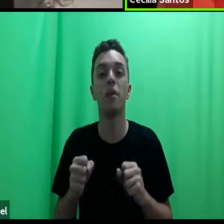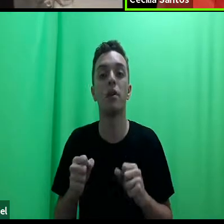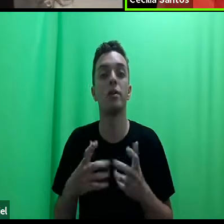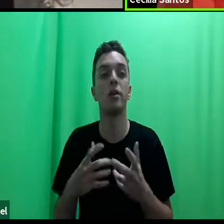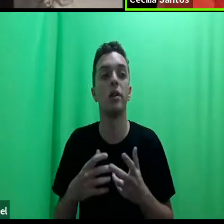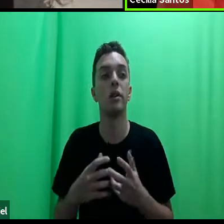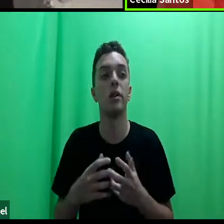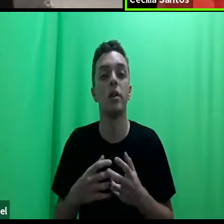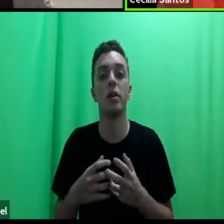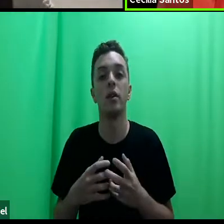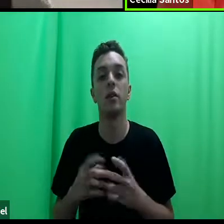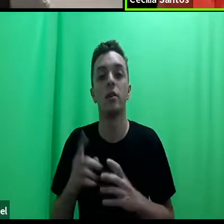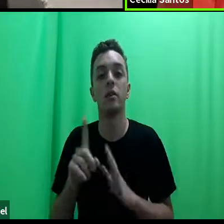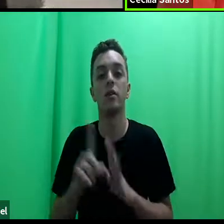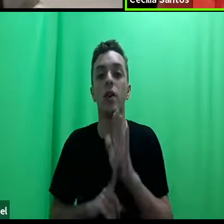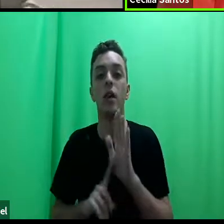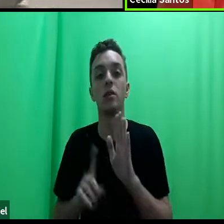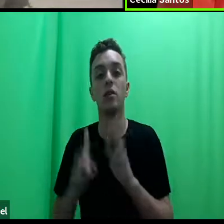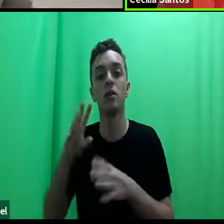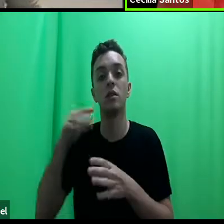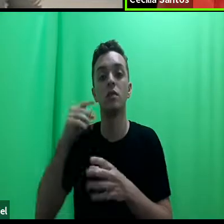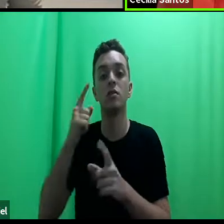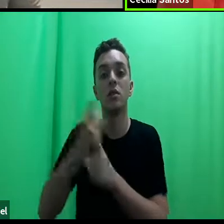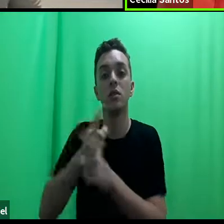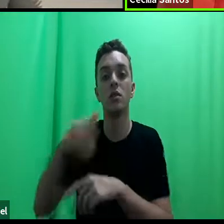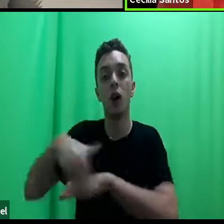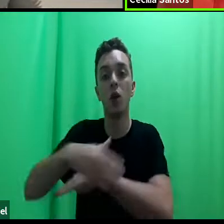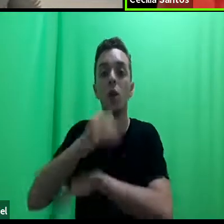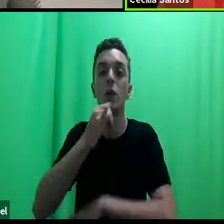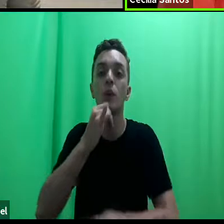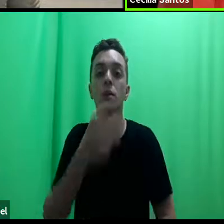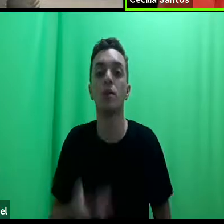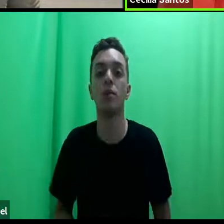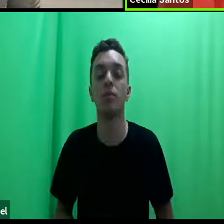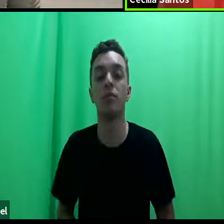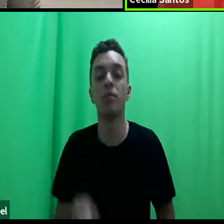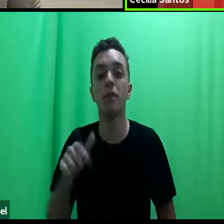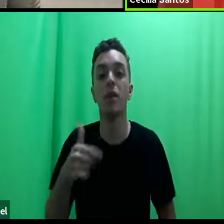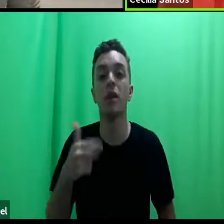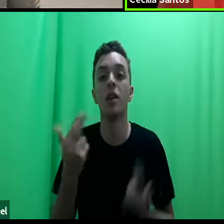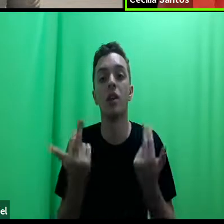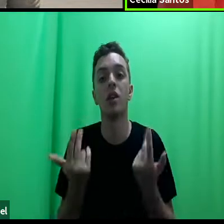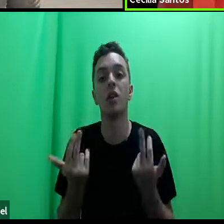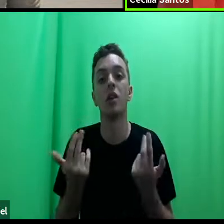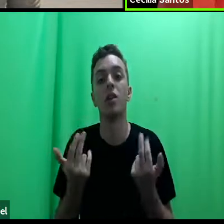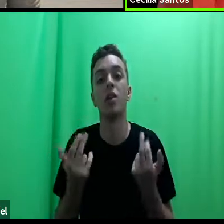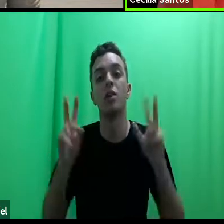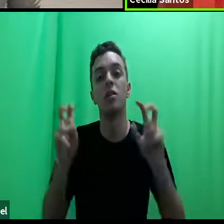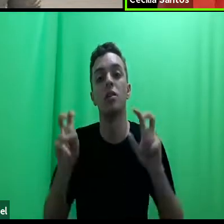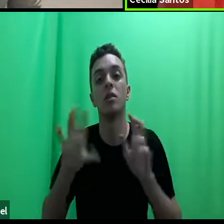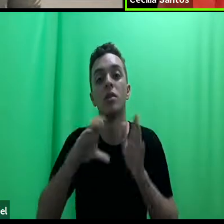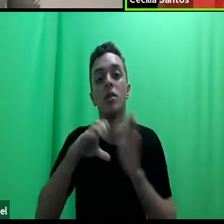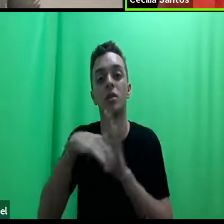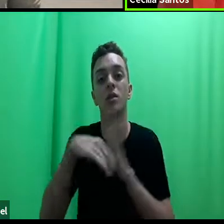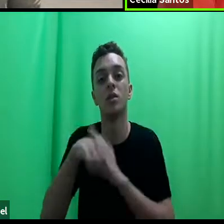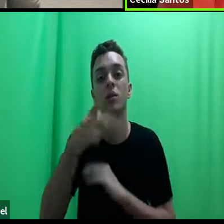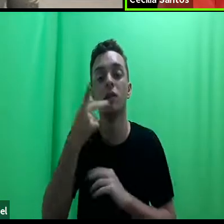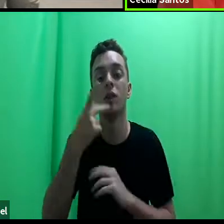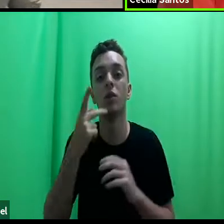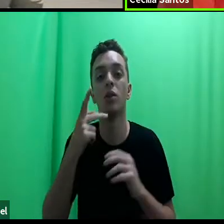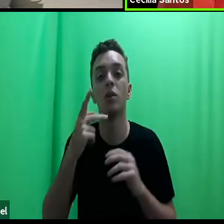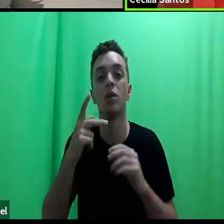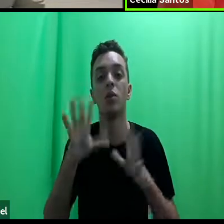o direito achado na rua no Brasil, por exemplo, é exatamente essa perspectiva do pluralismo